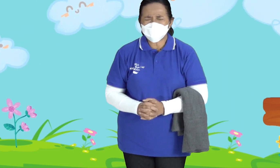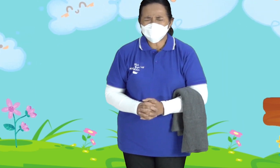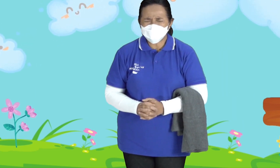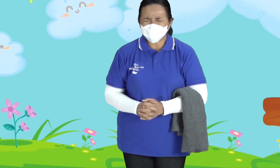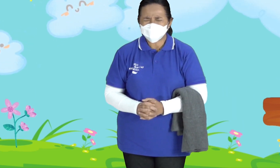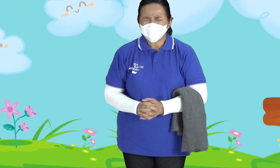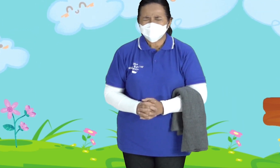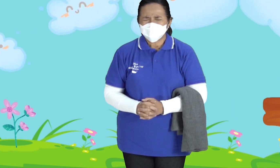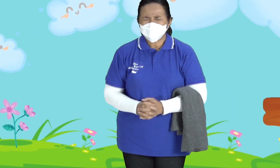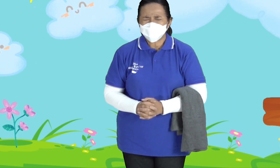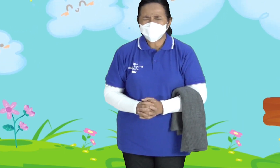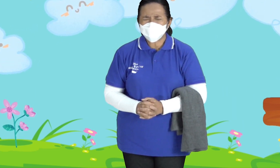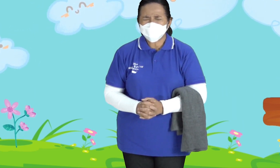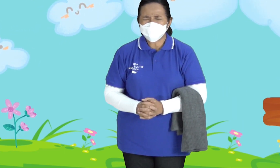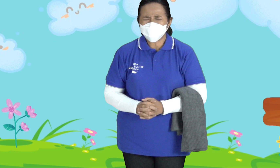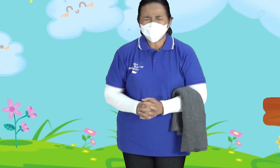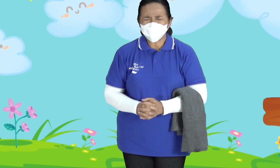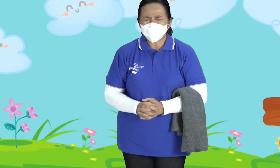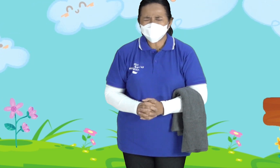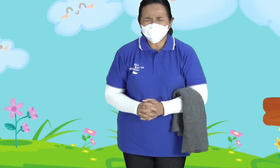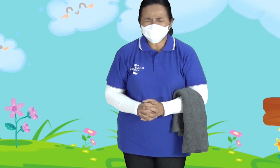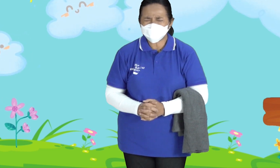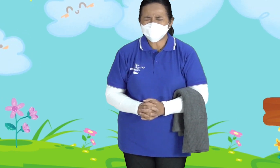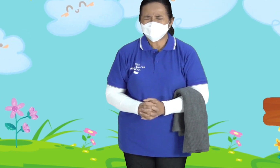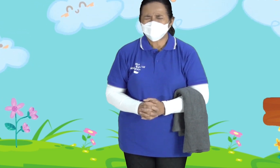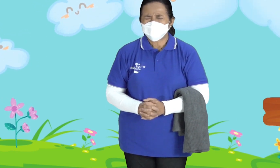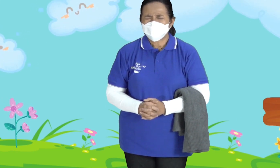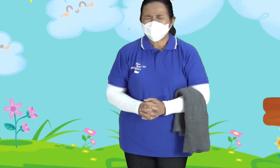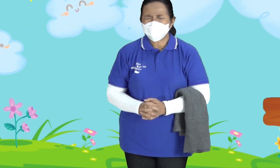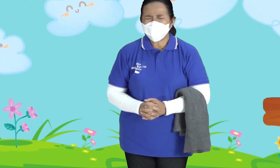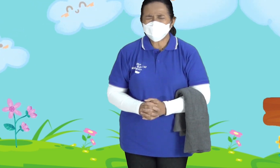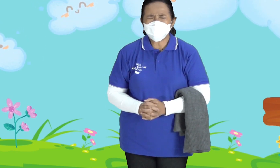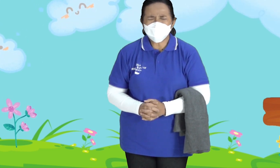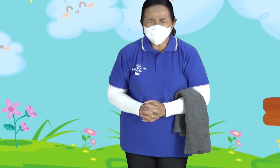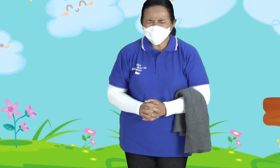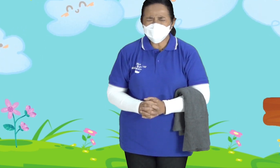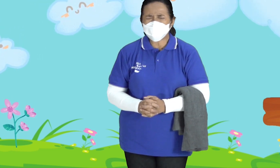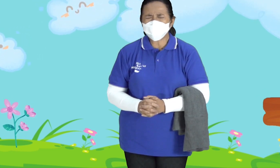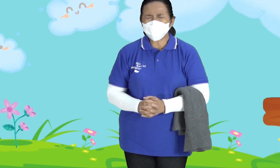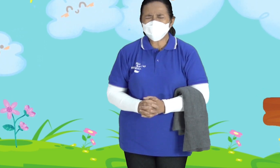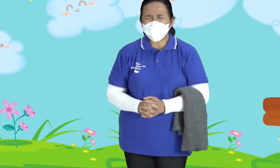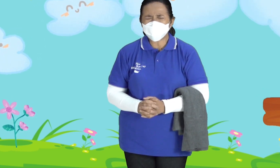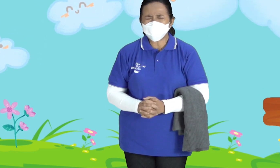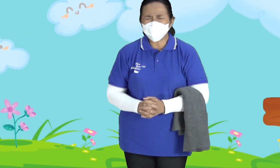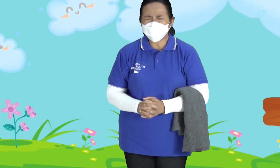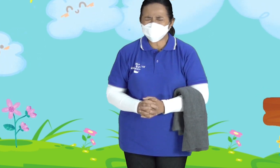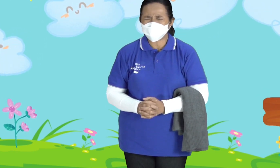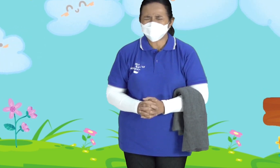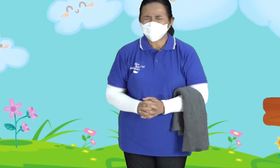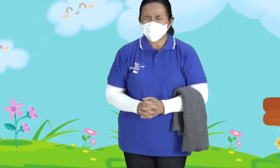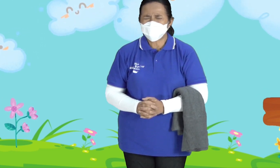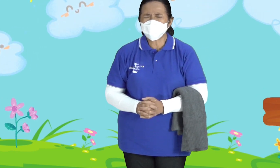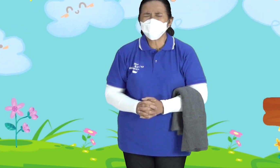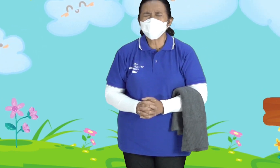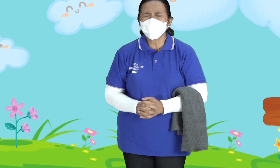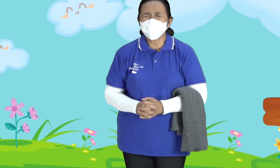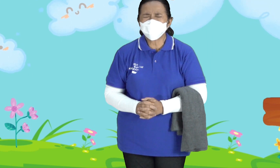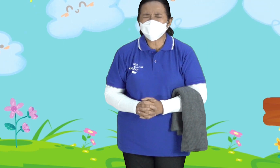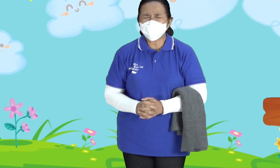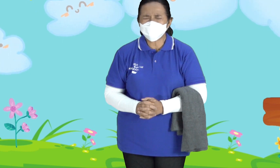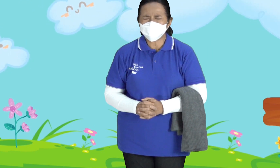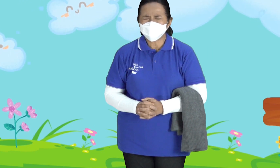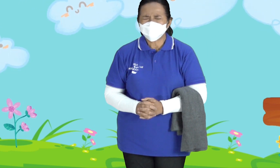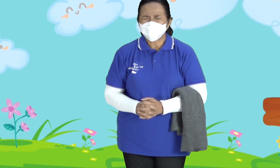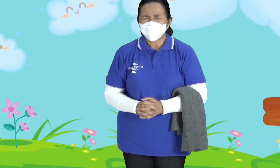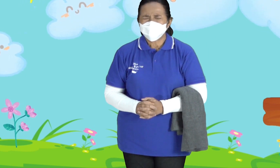Punya Semangat Untuk Boleh Mengikuti Tuhan Kami Berjanji Tidak Meninggalkan Tuhan Seumur